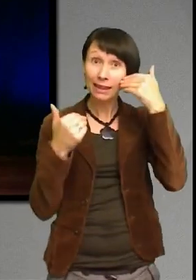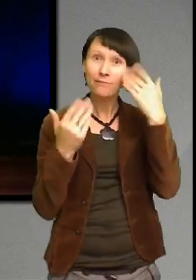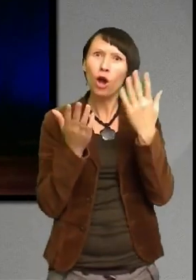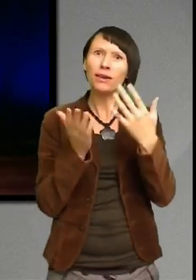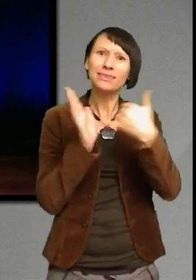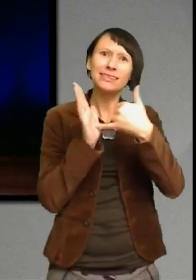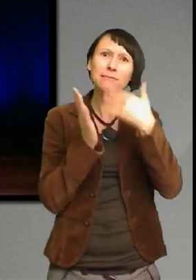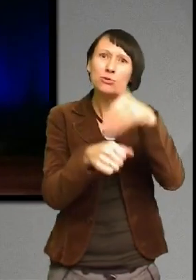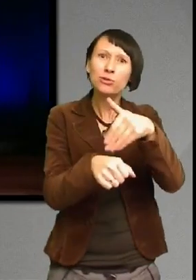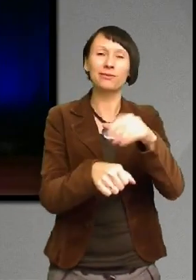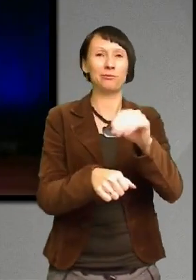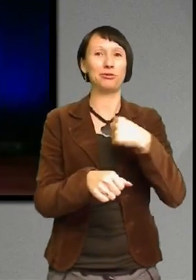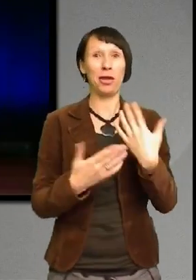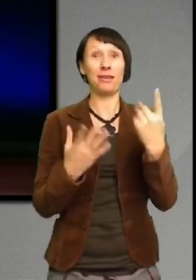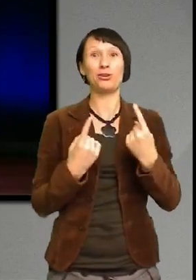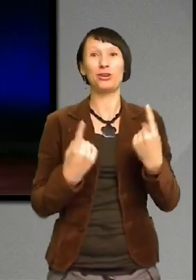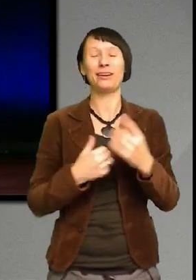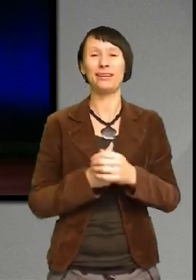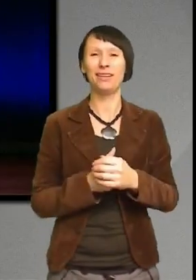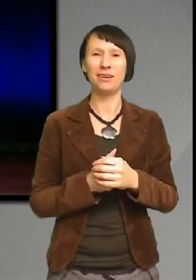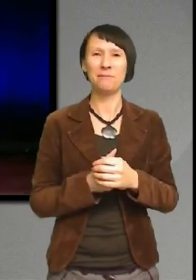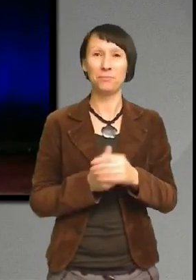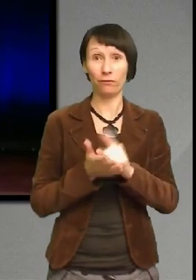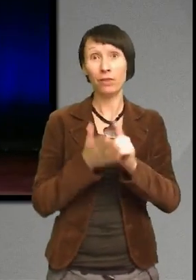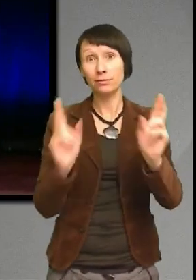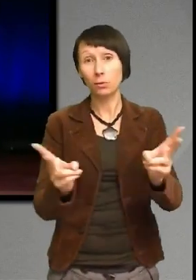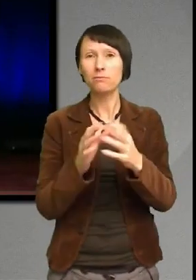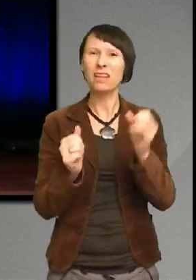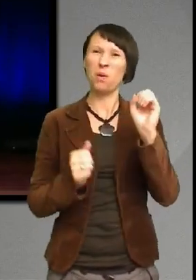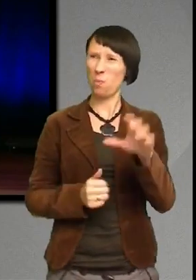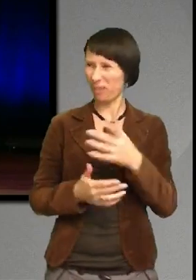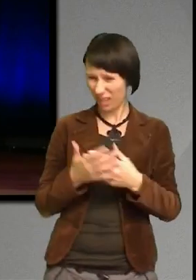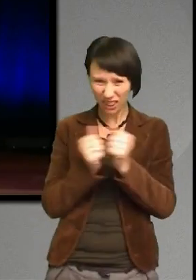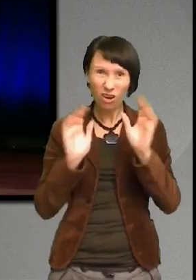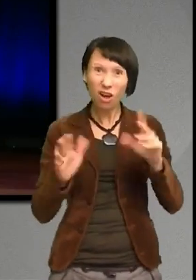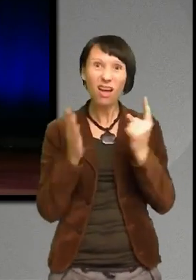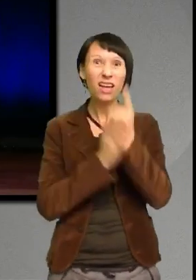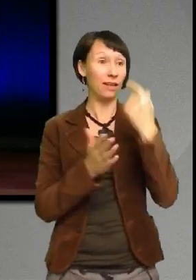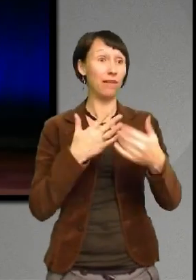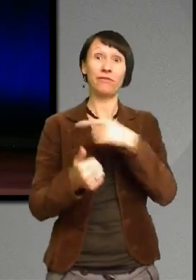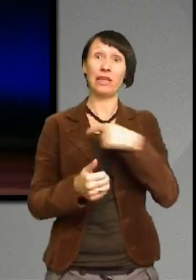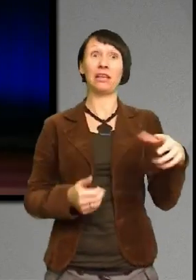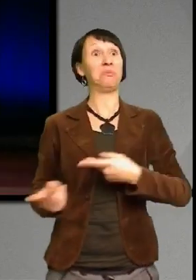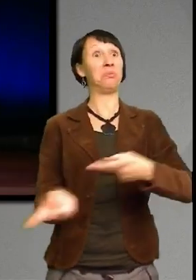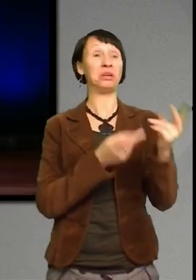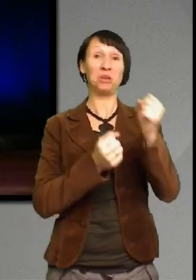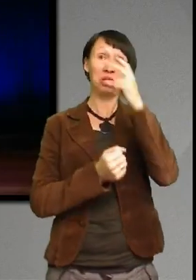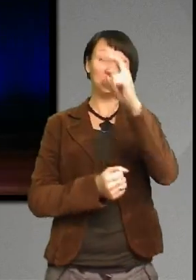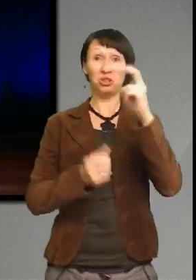Men är det ingenting har hänt? Varför ska vi då se så deprimerade ut? Kolla på folk på stan. Fler